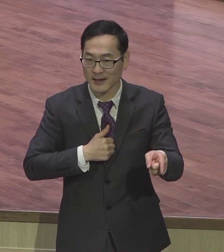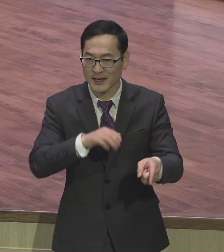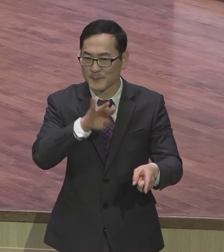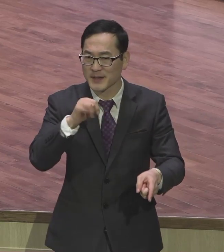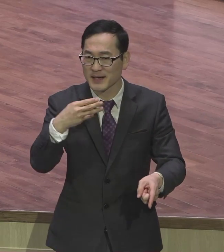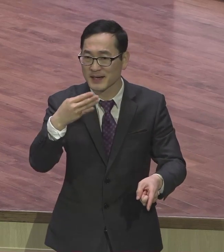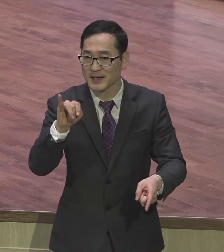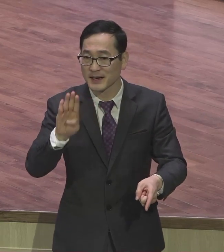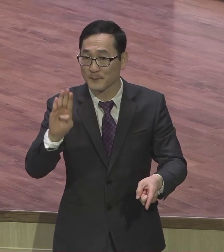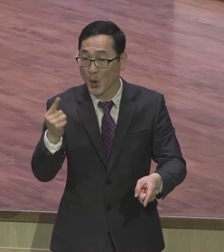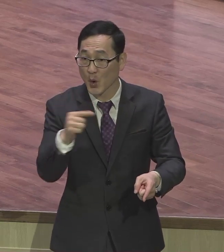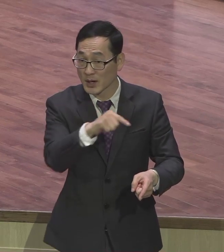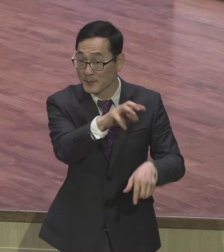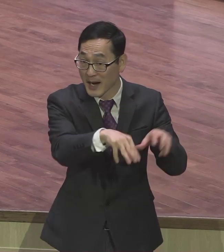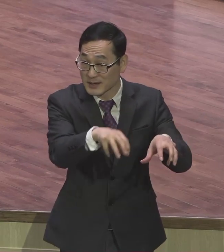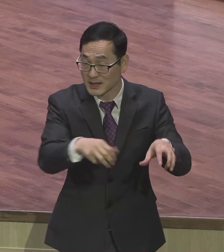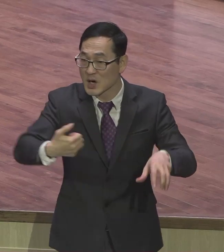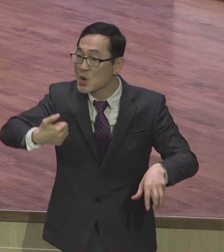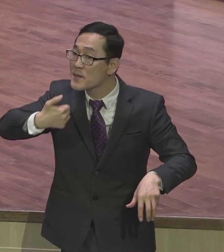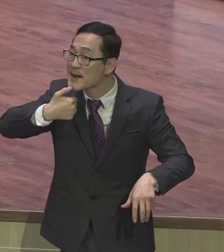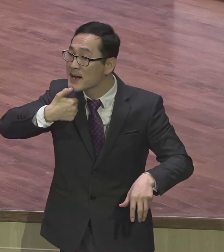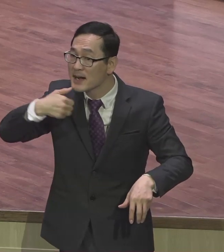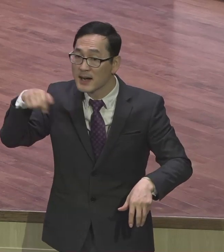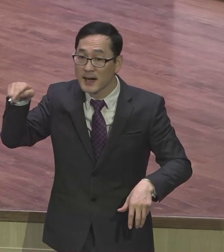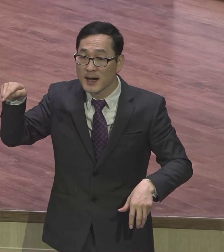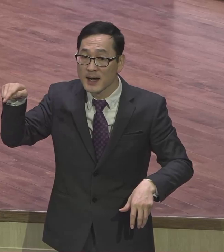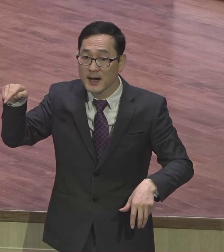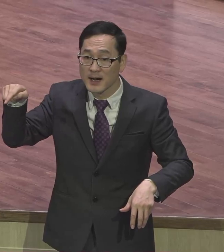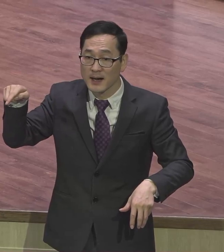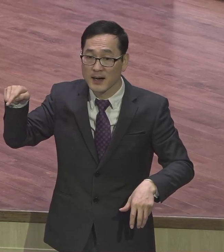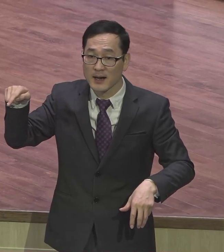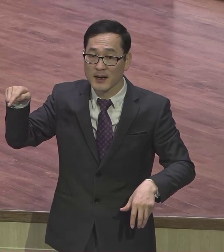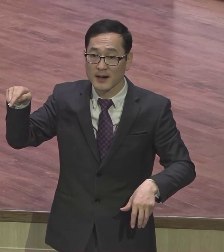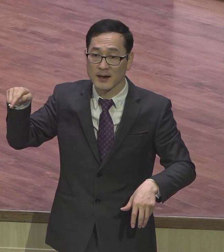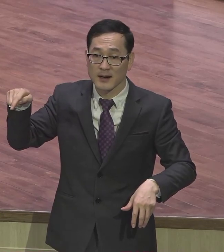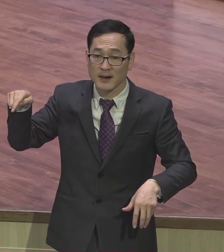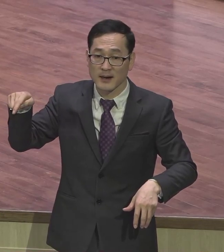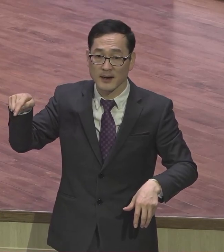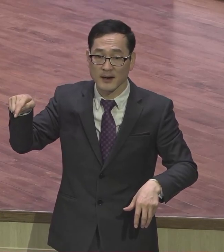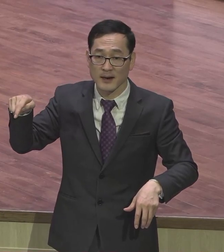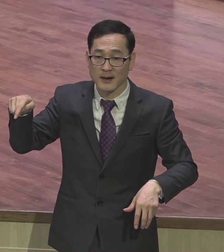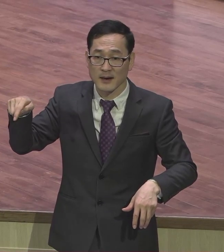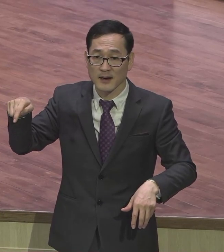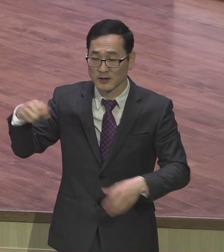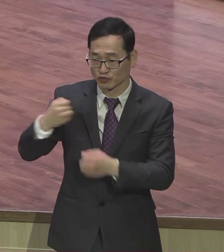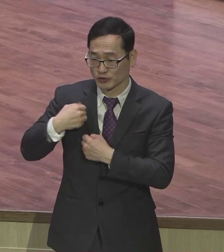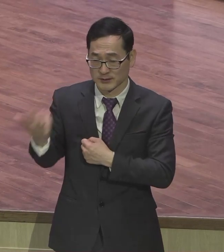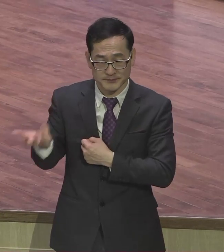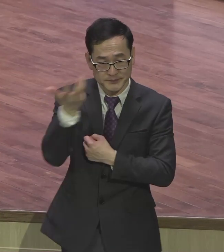로마 제대 군인들이 정착한 도시 이